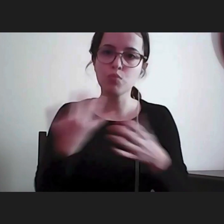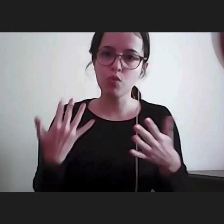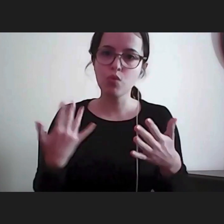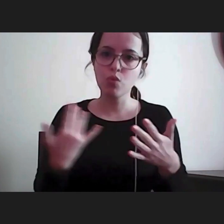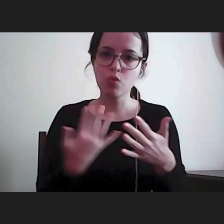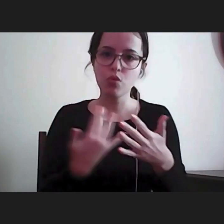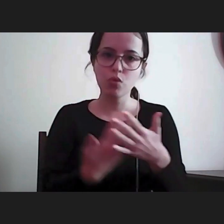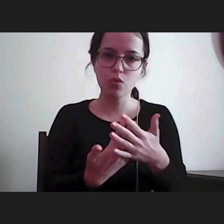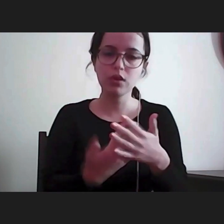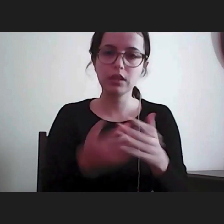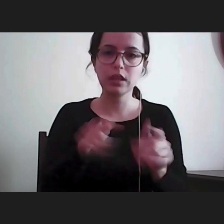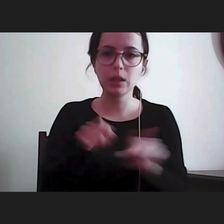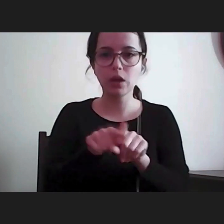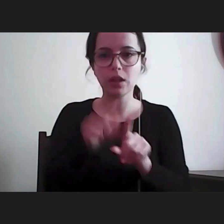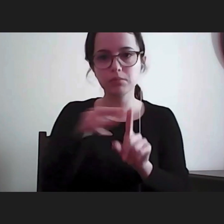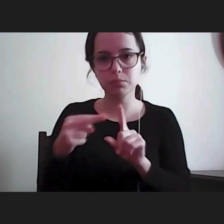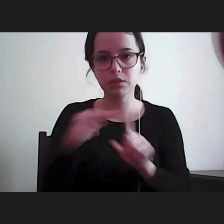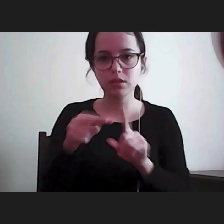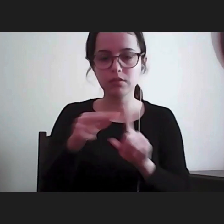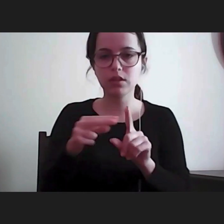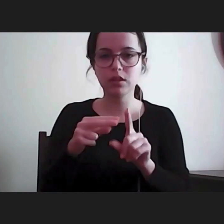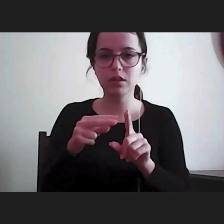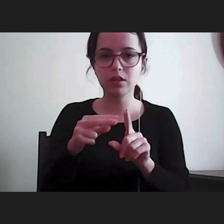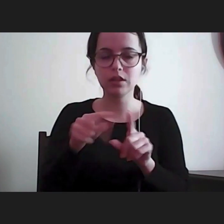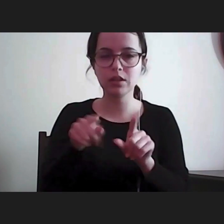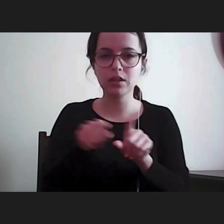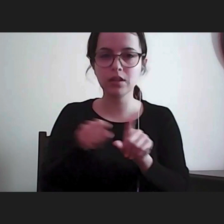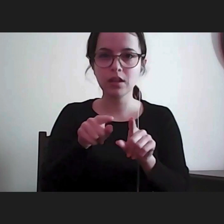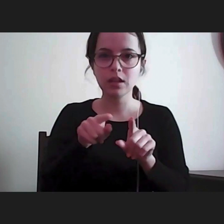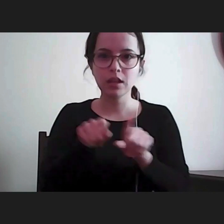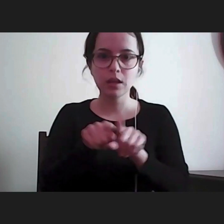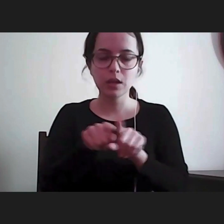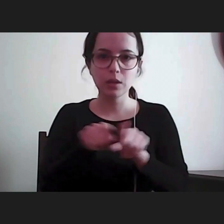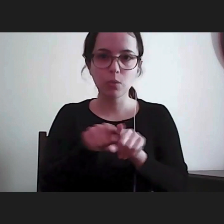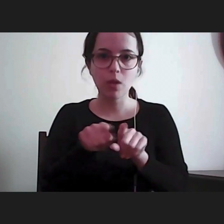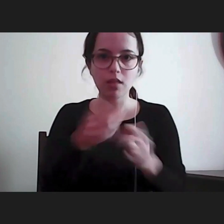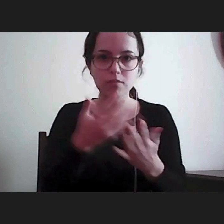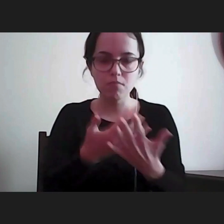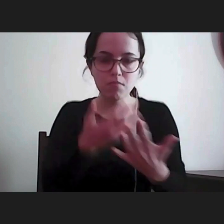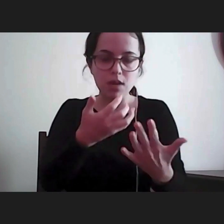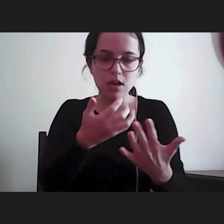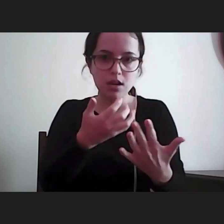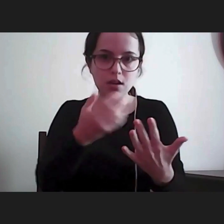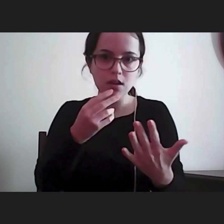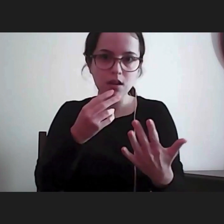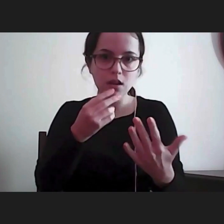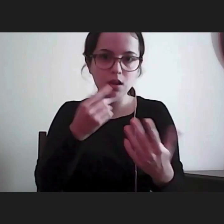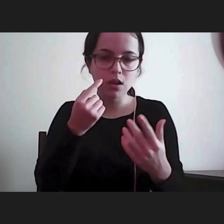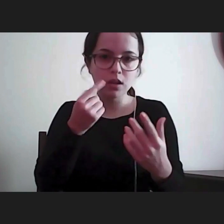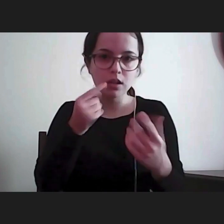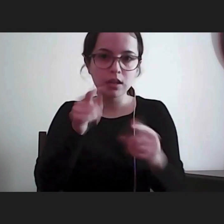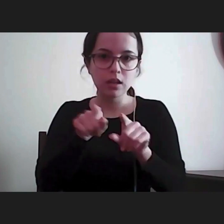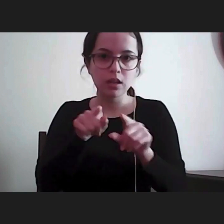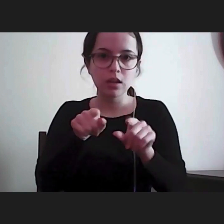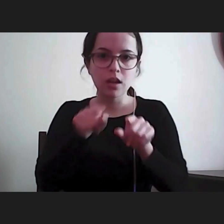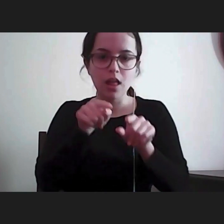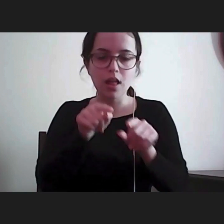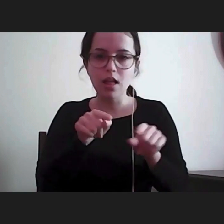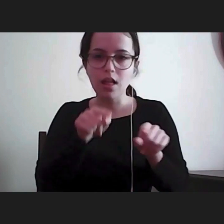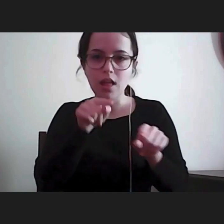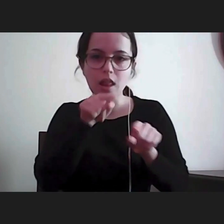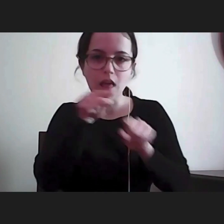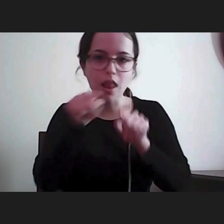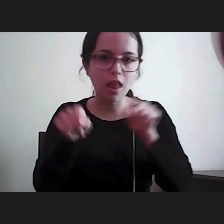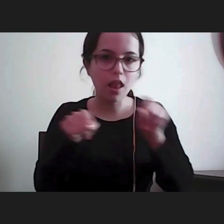talvez numa perspectiva mais reativa, de ver aquilo que existe e, portanto, apontar, denunciar, de alguma